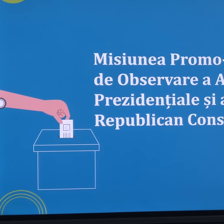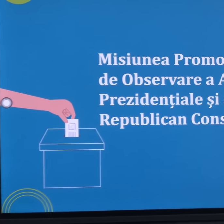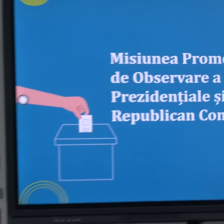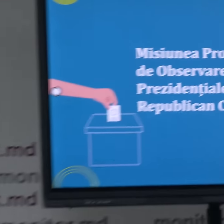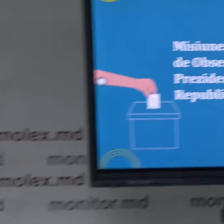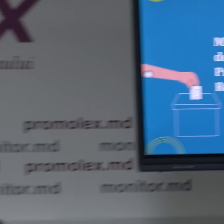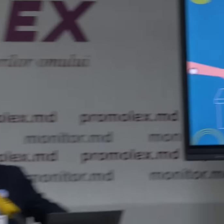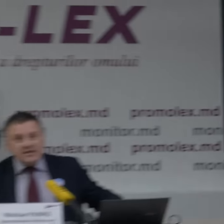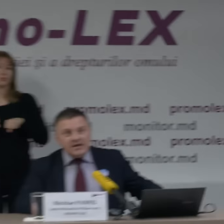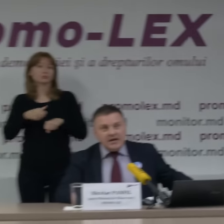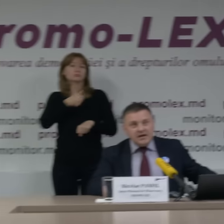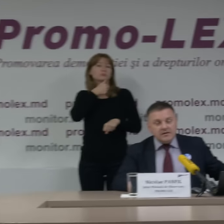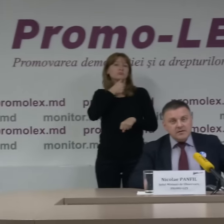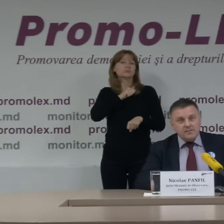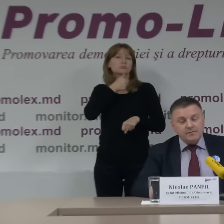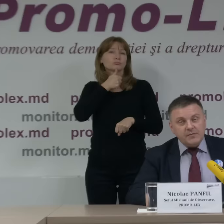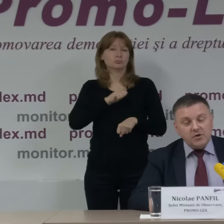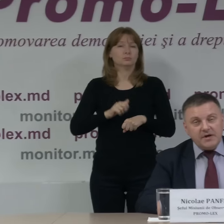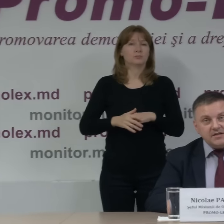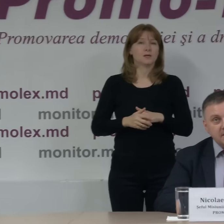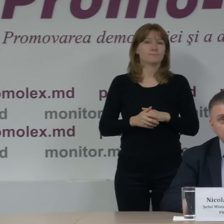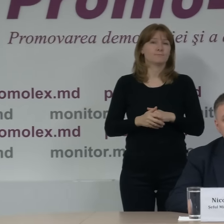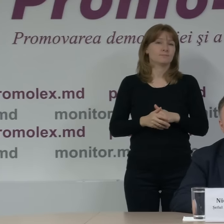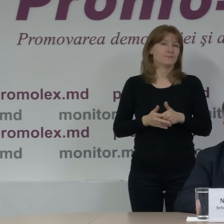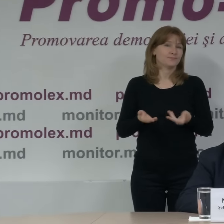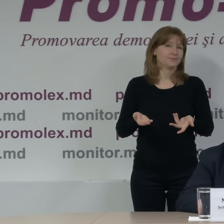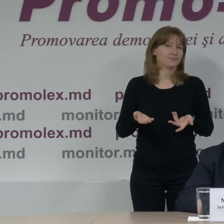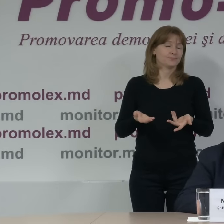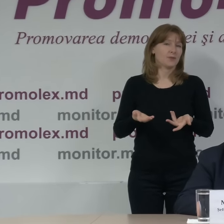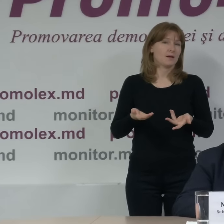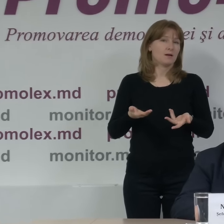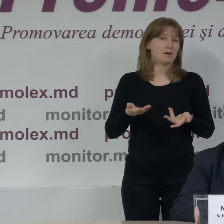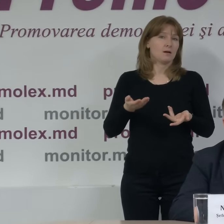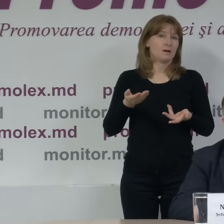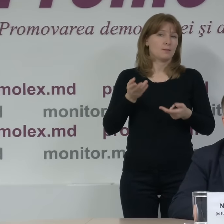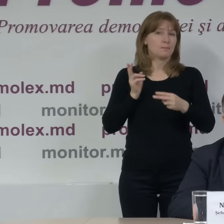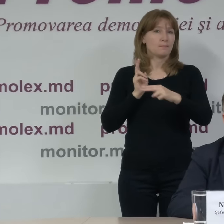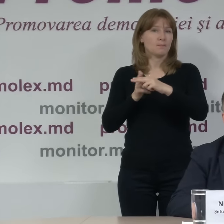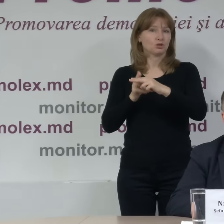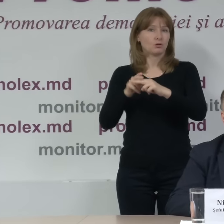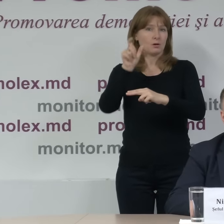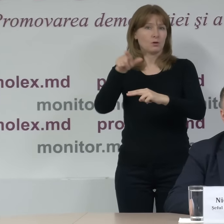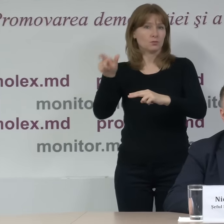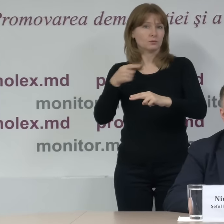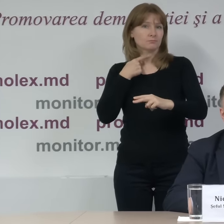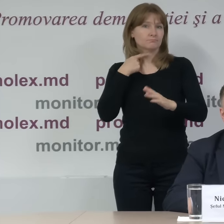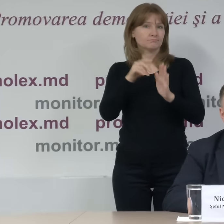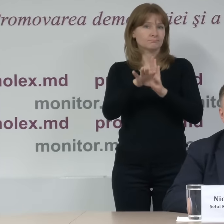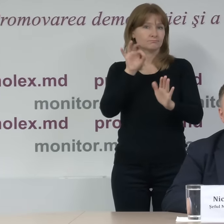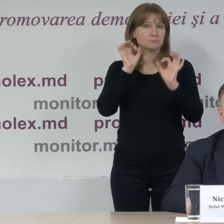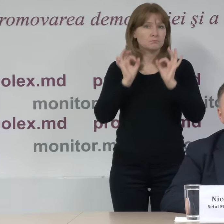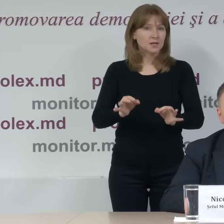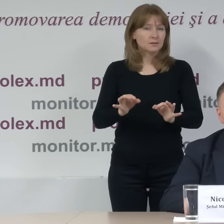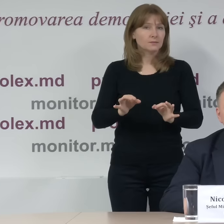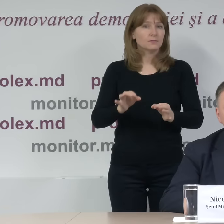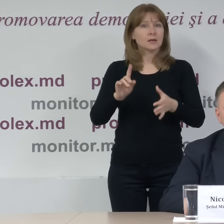unor încercări de a, pe de-o parte, intimida alegătorii, în sensul în care informația ar